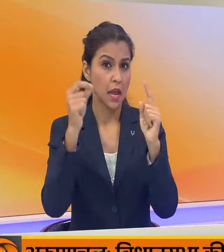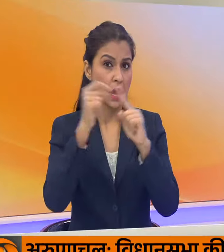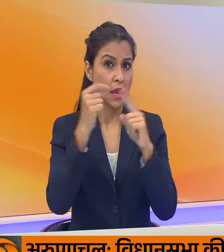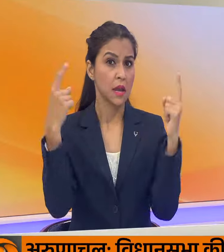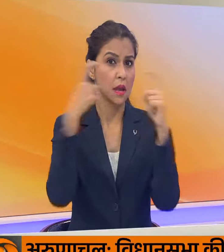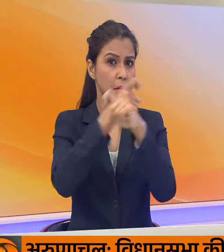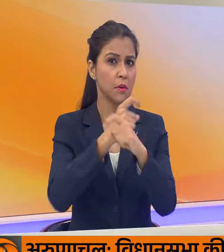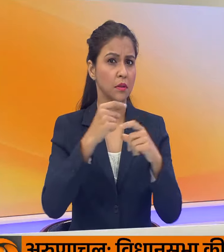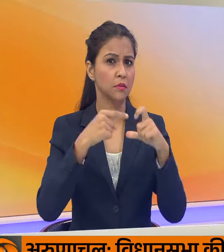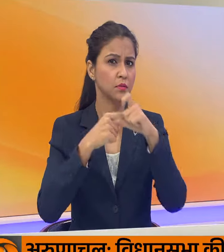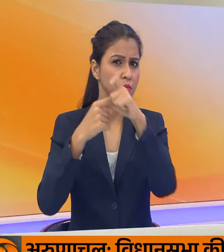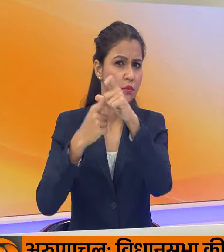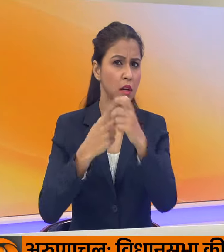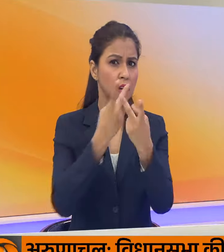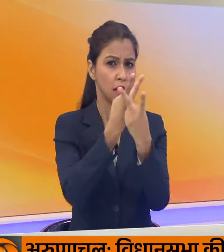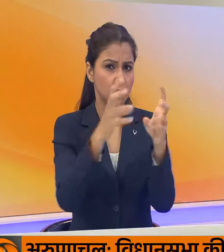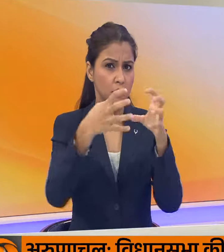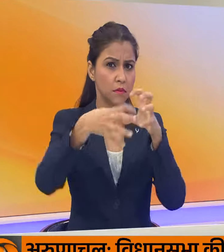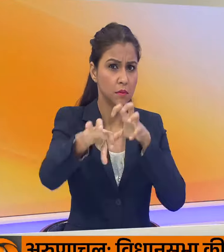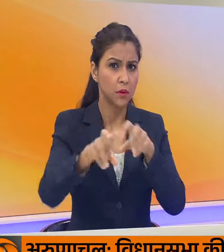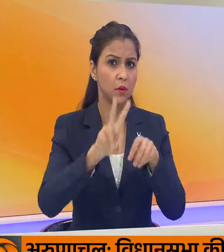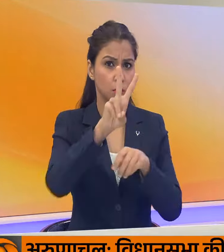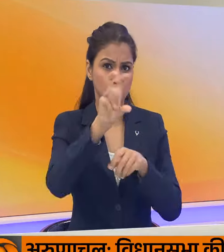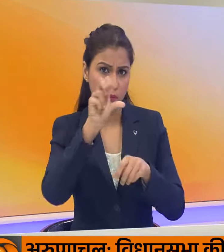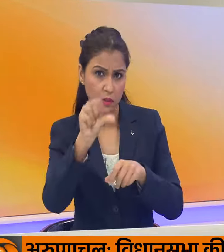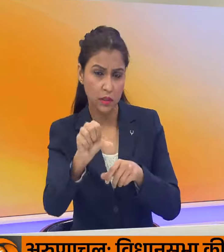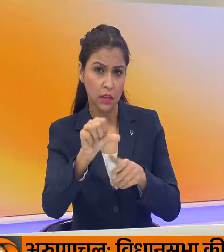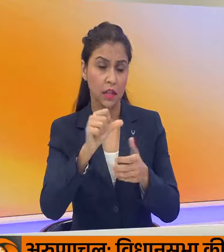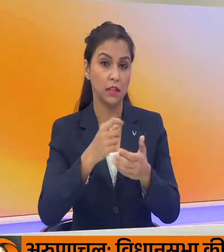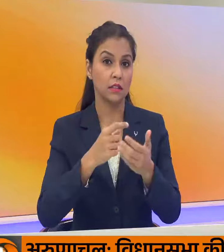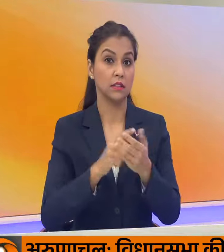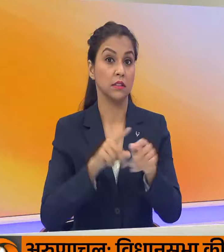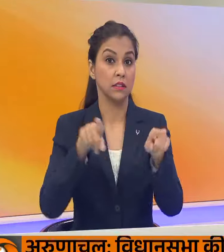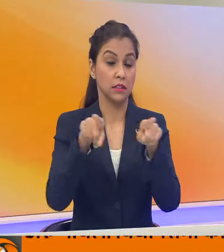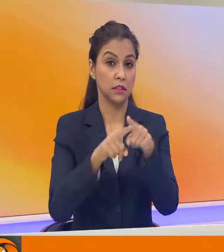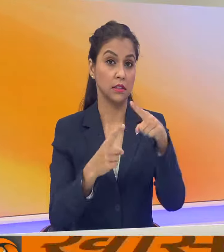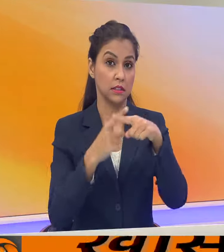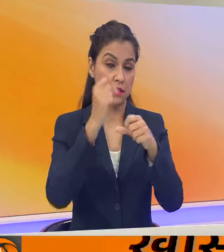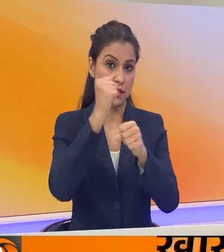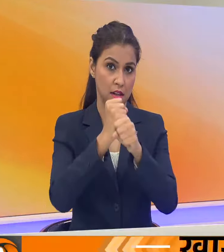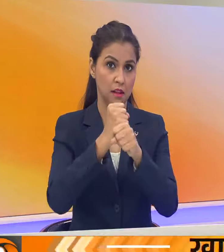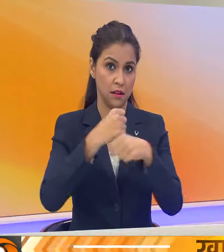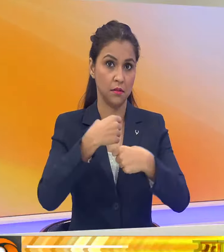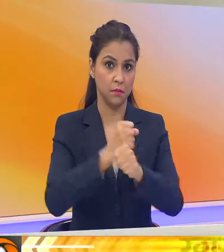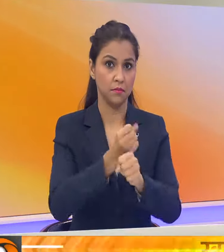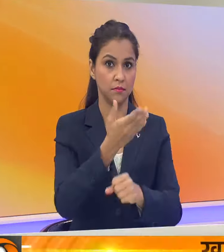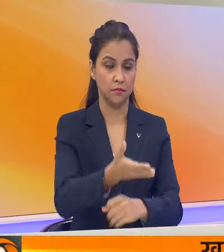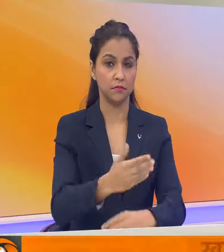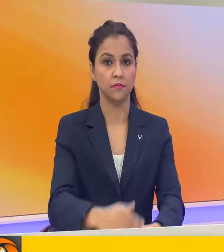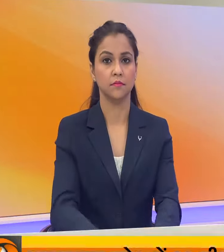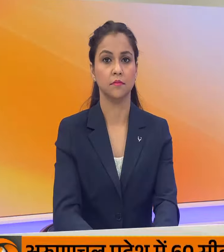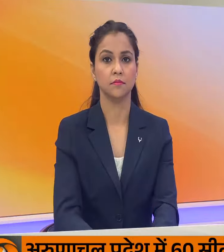उत्तर परश्चिमी भाग को अलग करके उन्तीस्वा राचे तलंगाना बनाया गया।